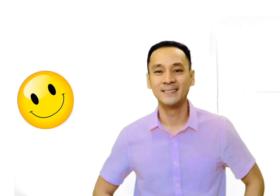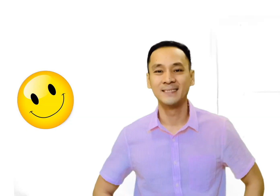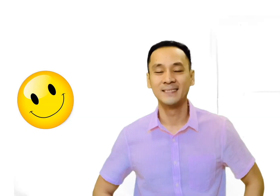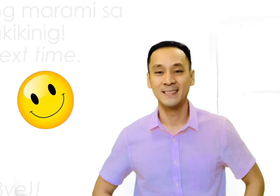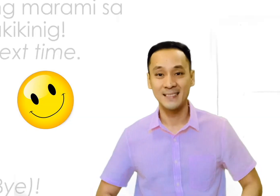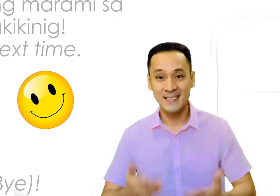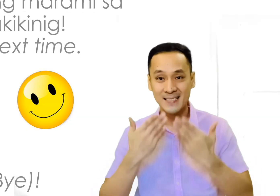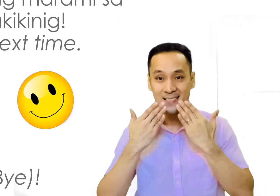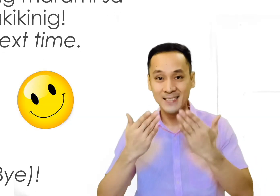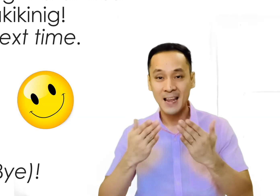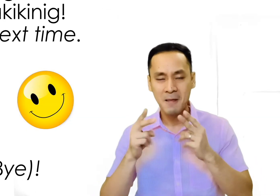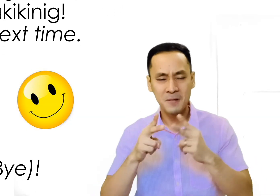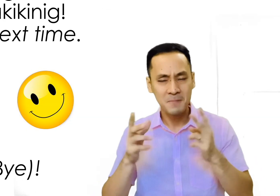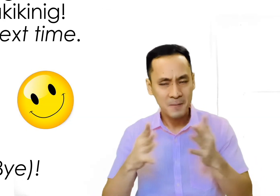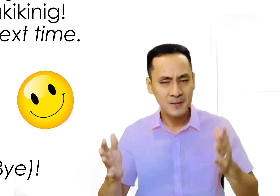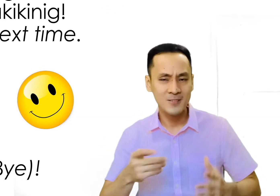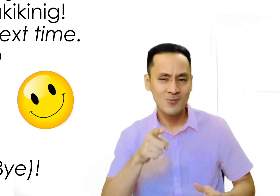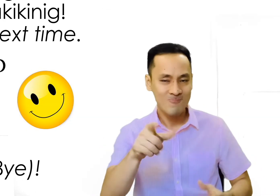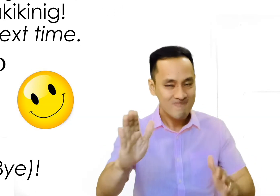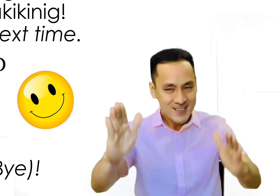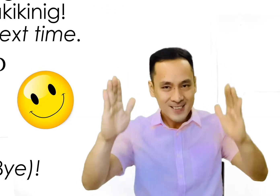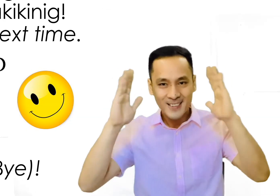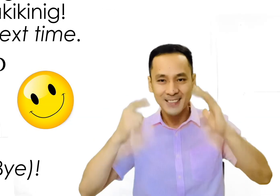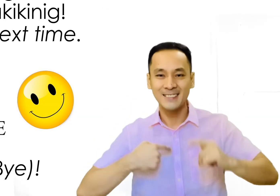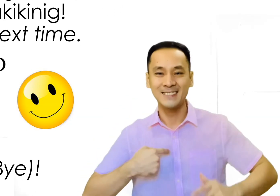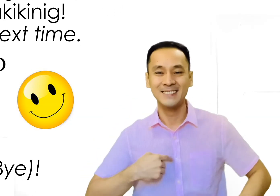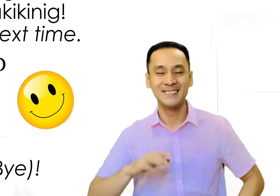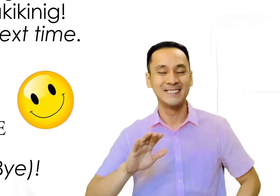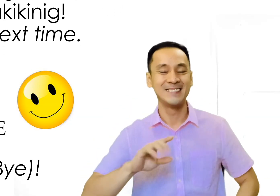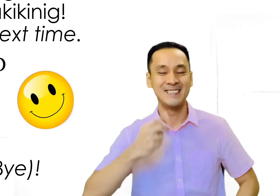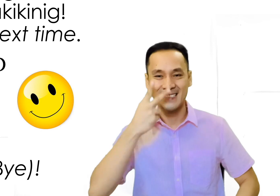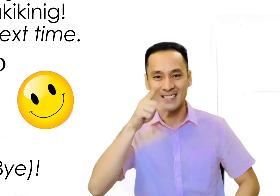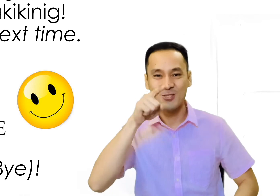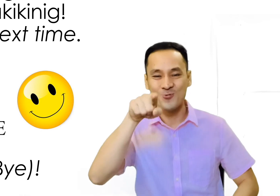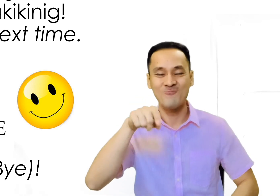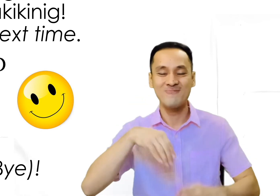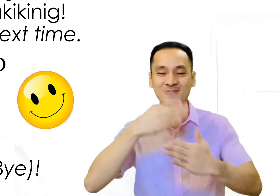Thank you for listening. See you next time at Paalam!